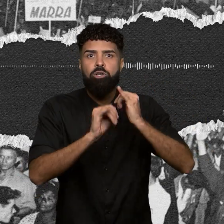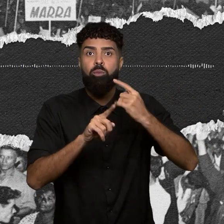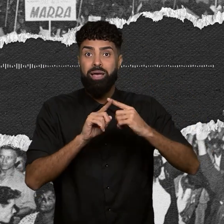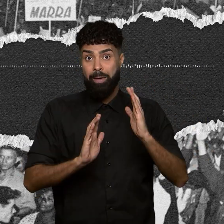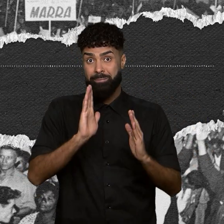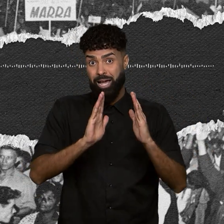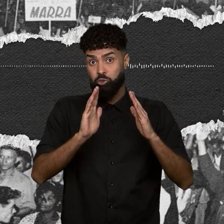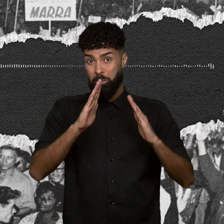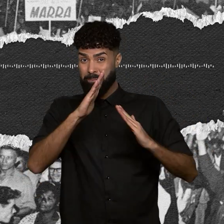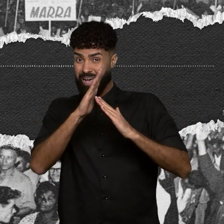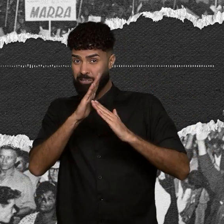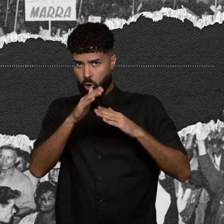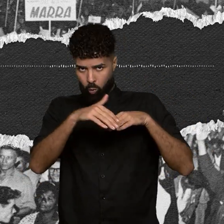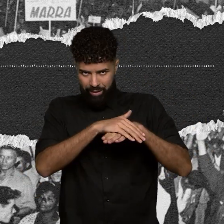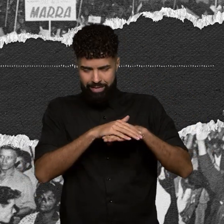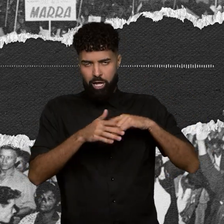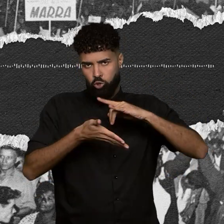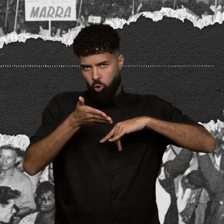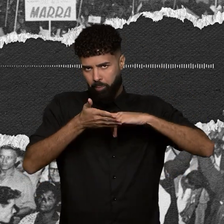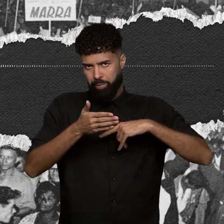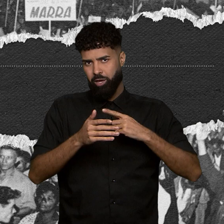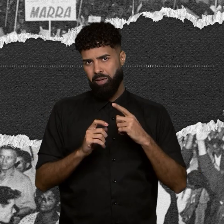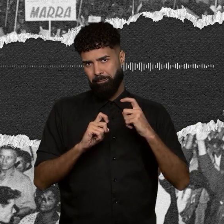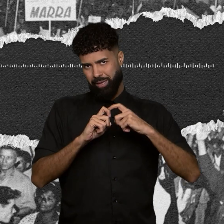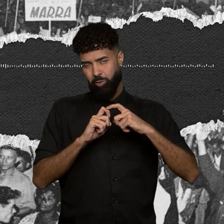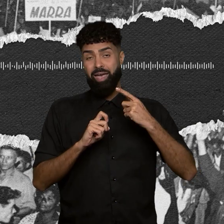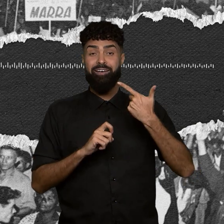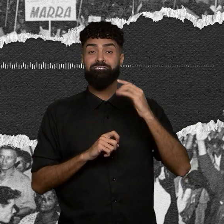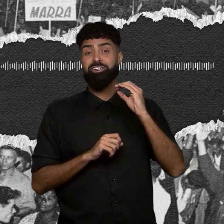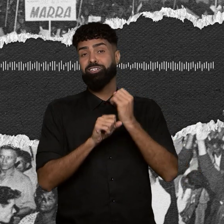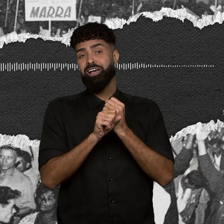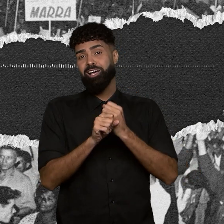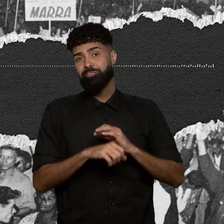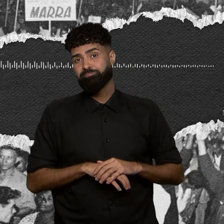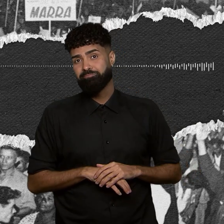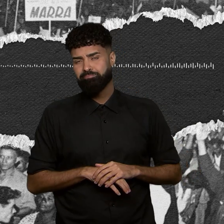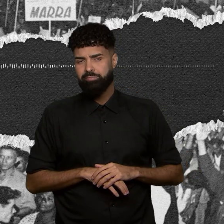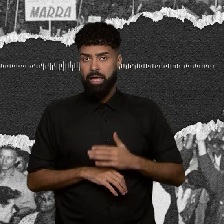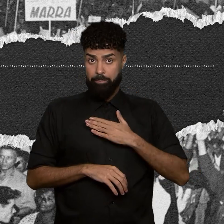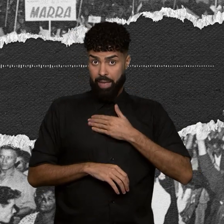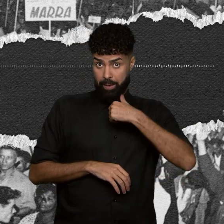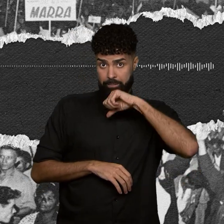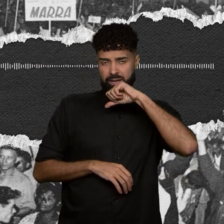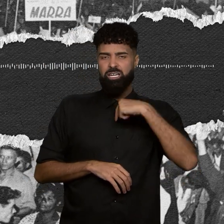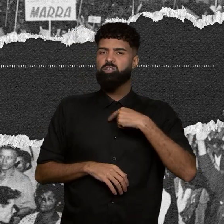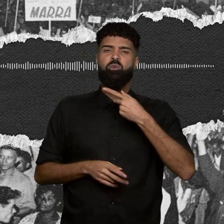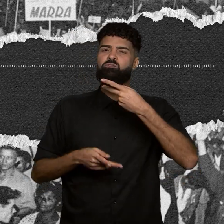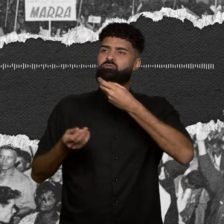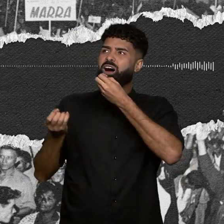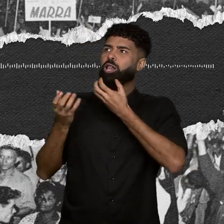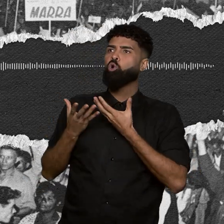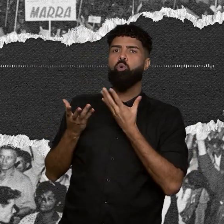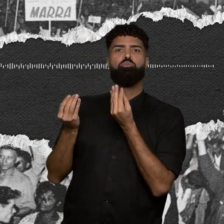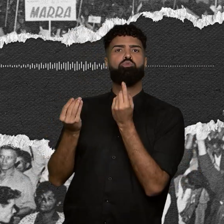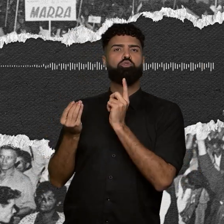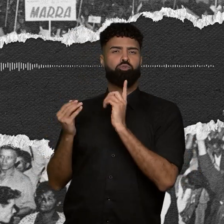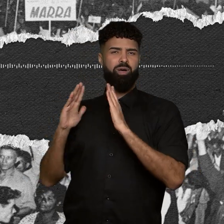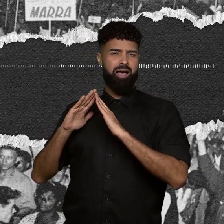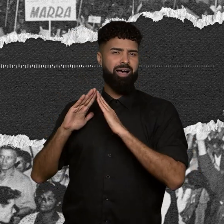guardar os documentos médicos é de 20 anos. A minha mãe não comentou muito com a gente, mas tenho certeza que ela voltou